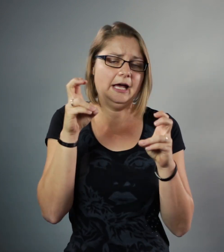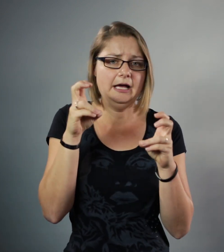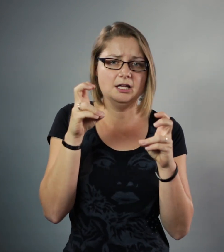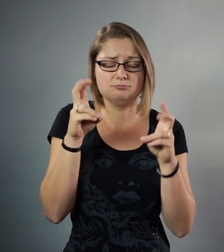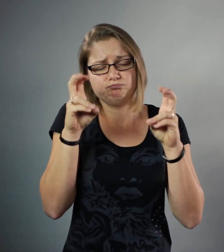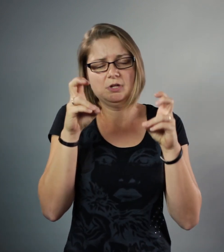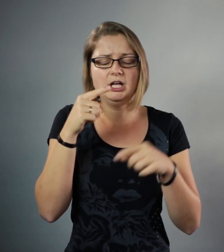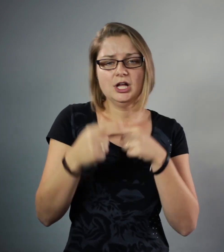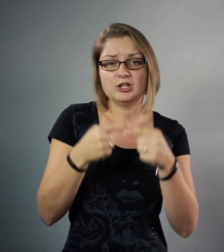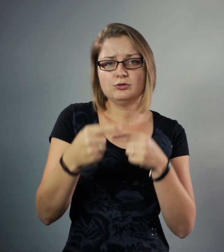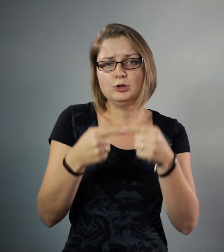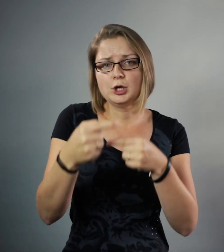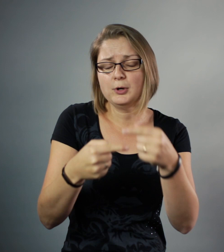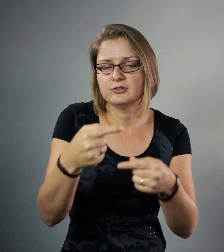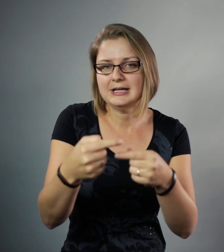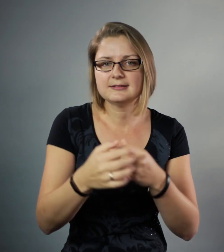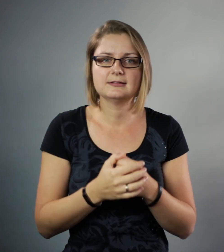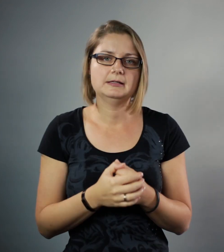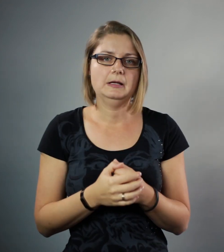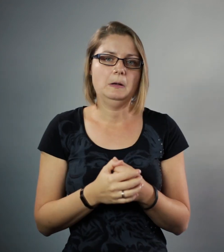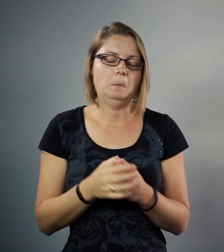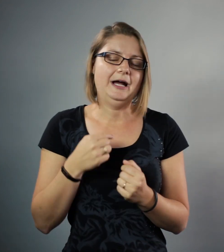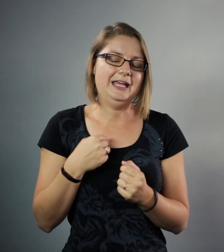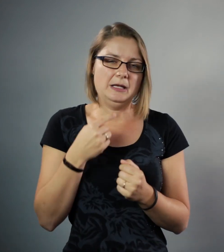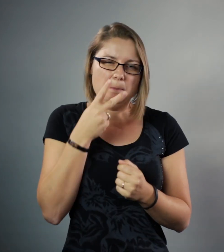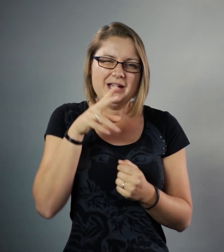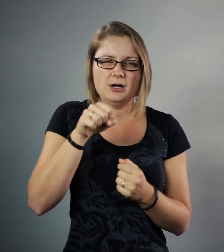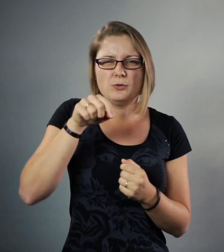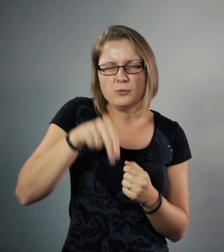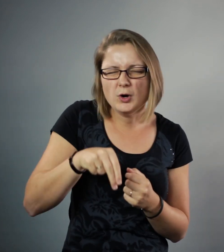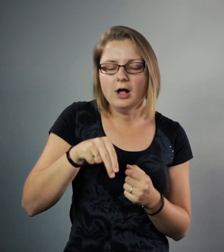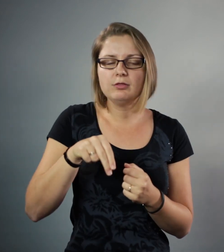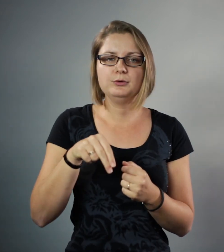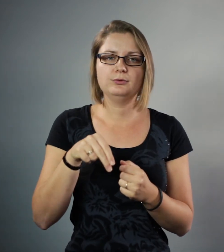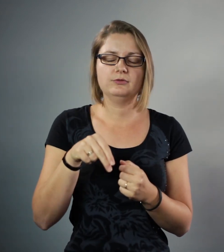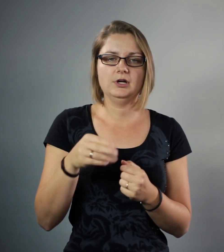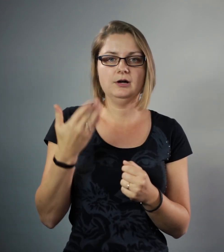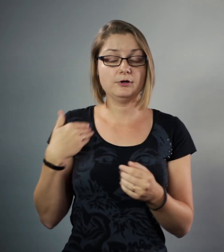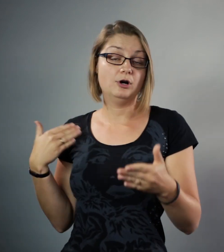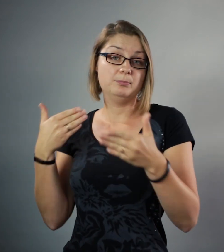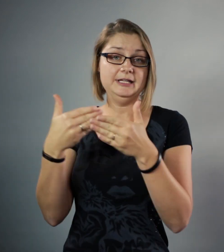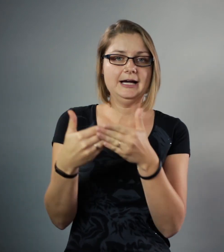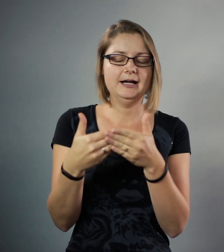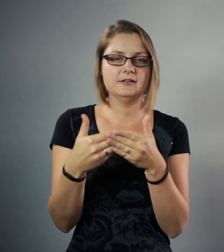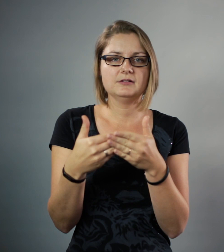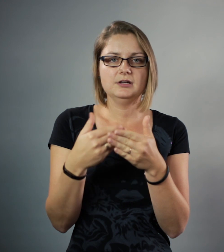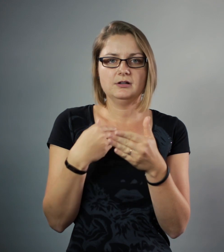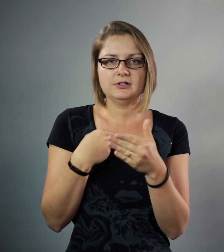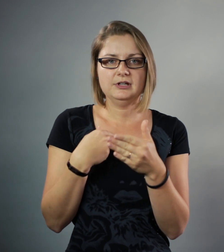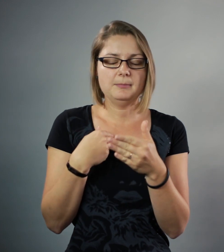vrij natuurlijk proces. Maar ik merk vooral nu, de afgelopen jaren, dat ik